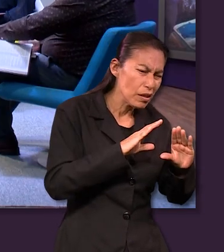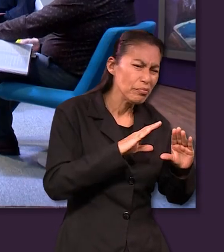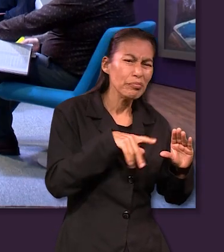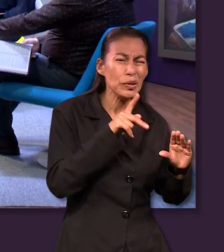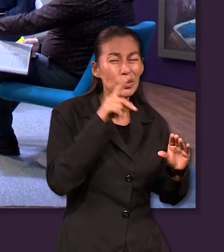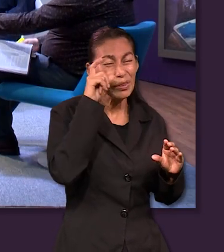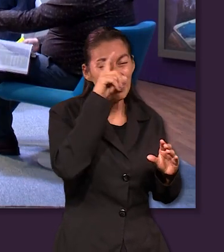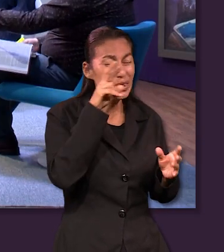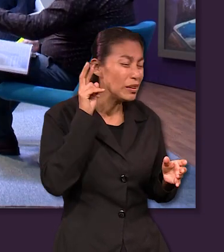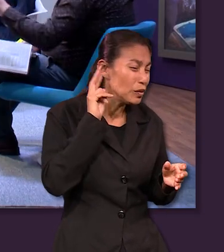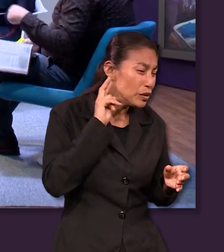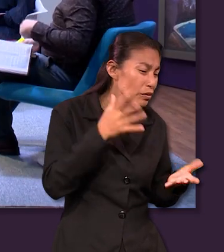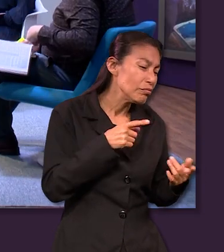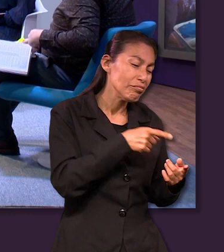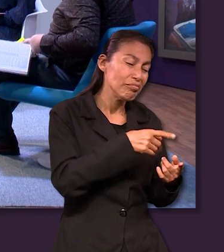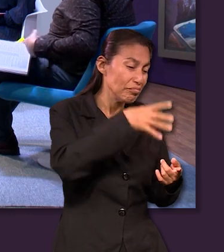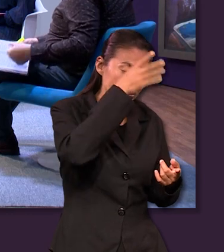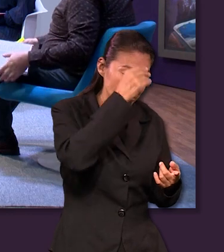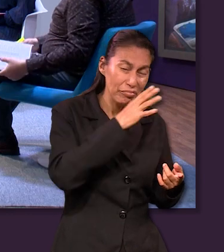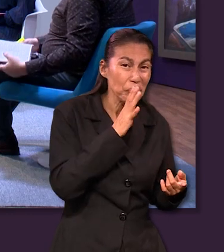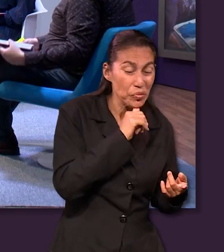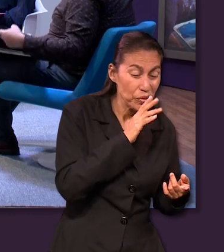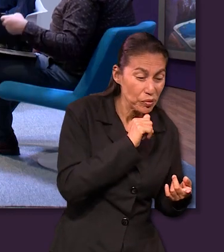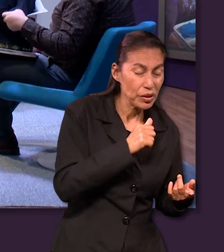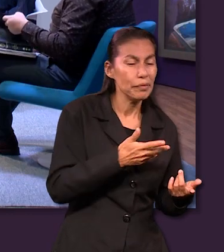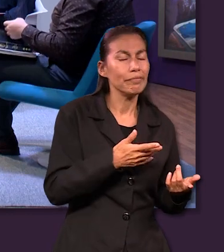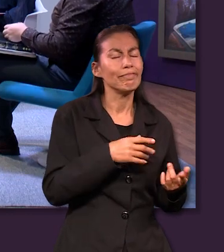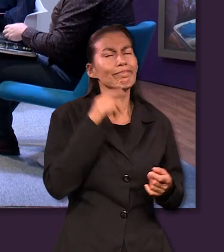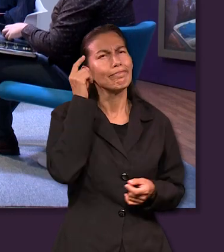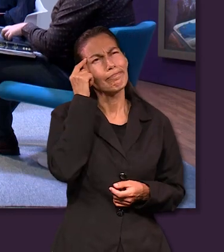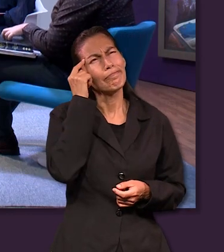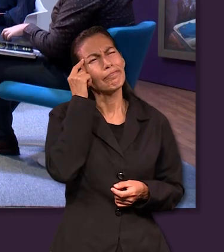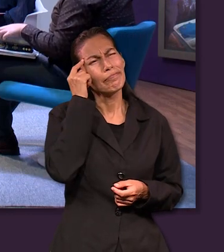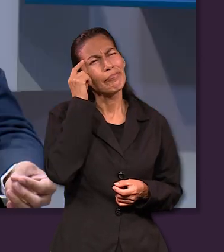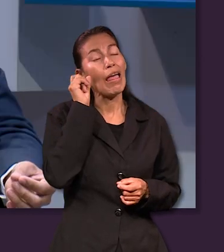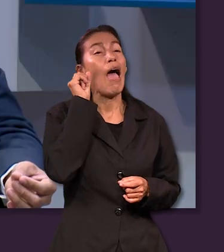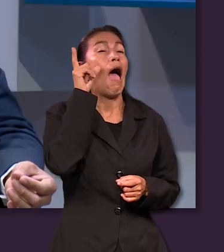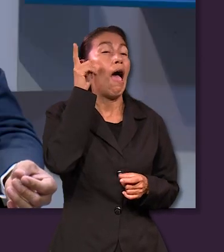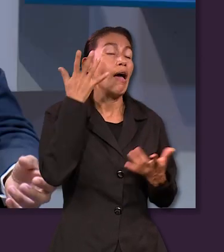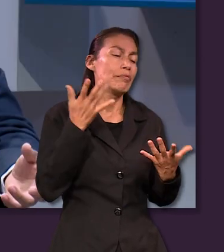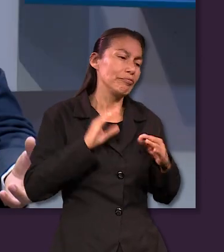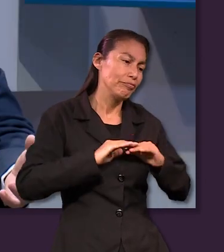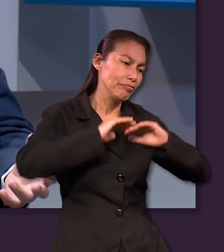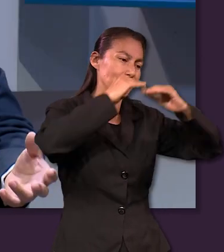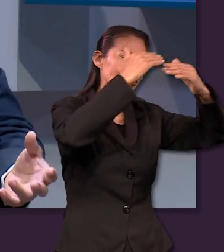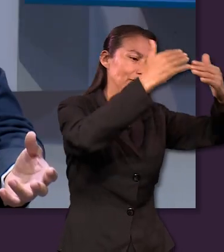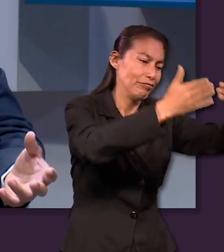pero no podía, es decir, por los ruidos que existían. Entonces lo que hizo fue